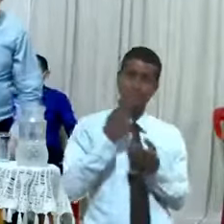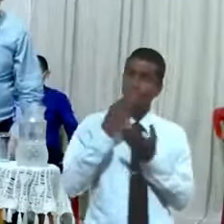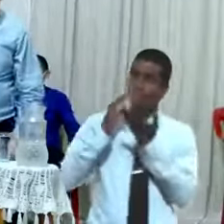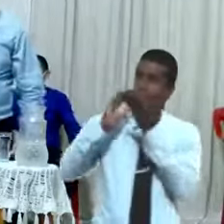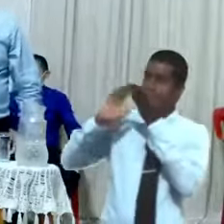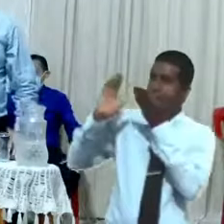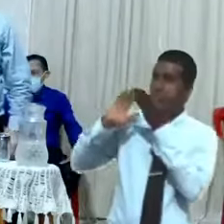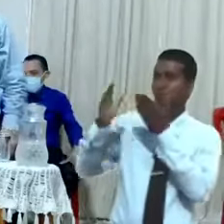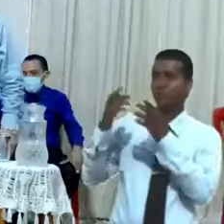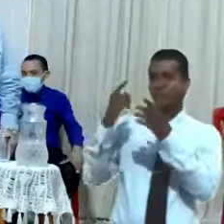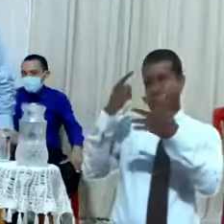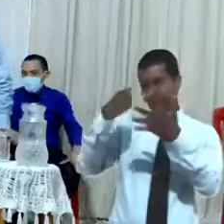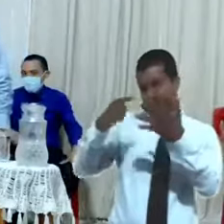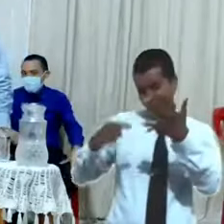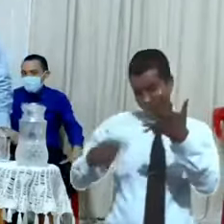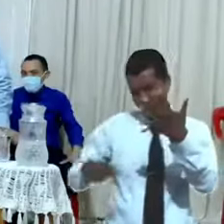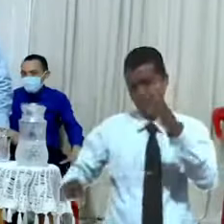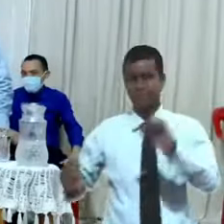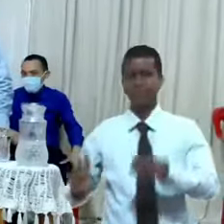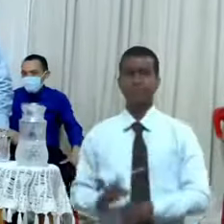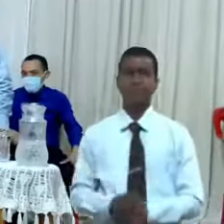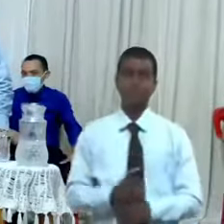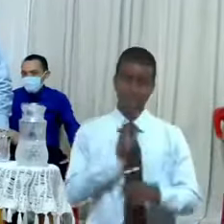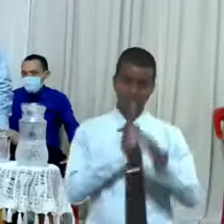de cosas alrededor de eso.